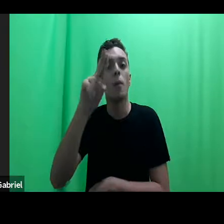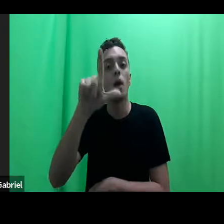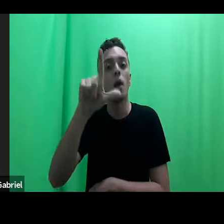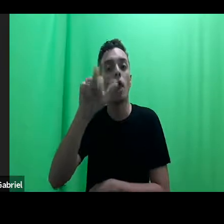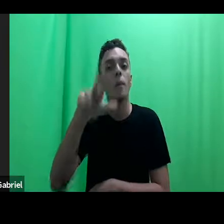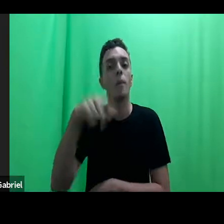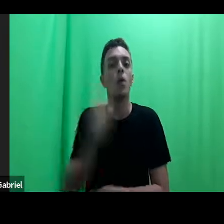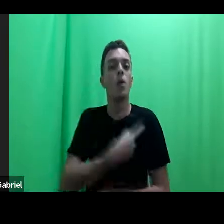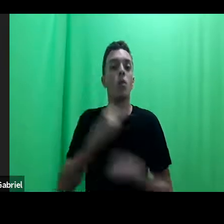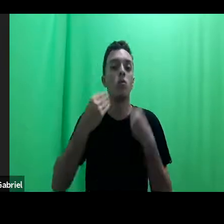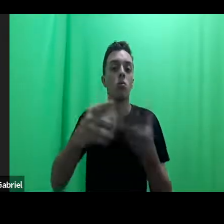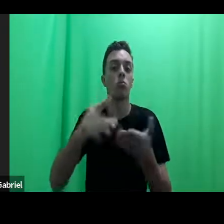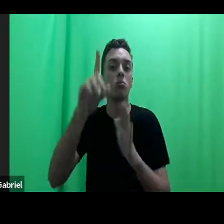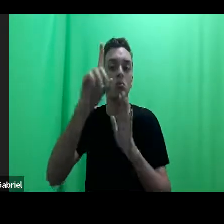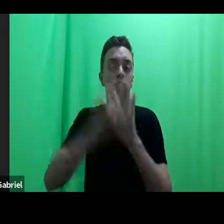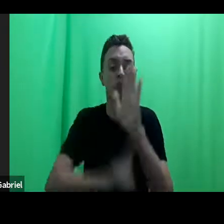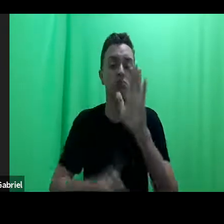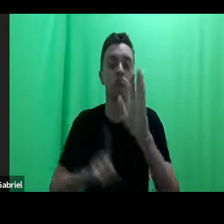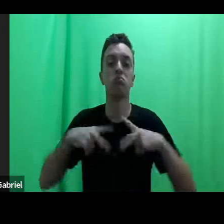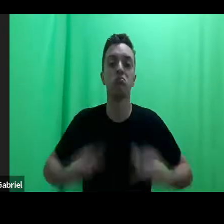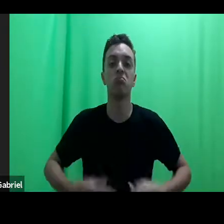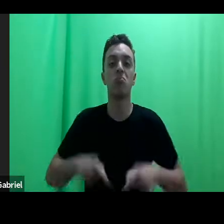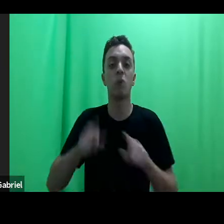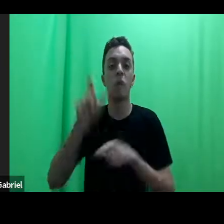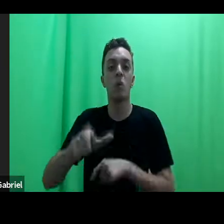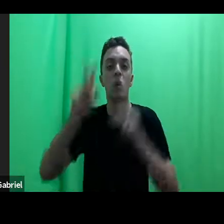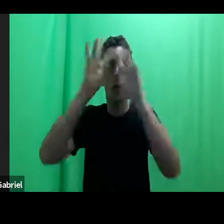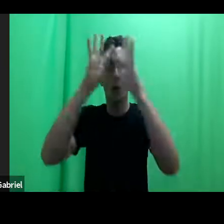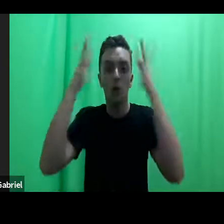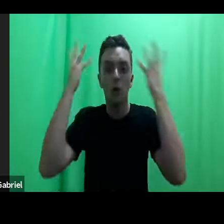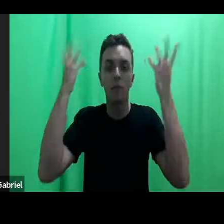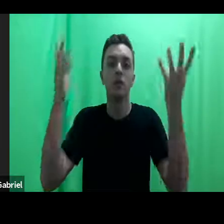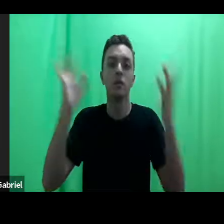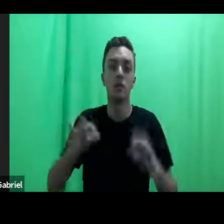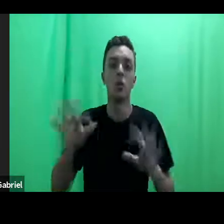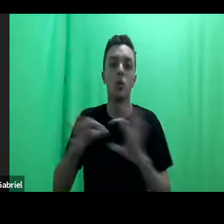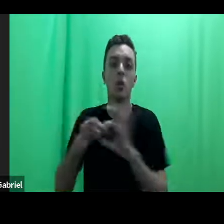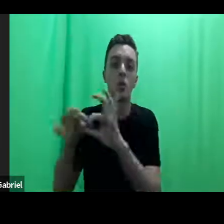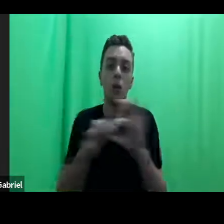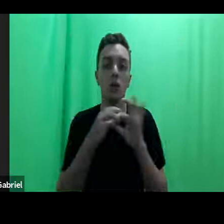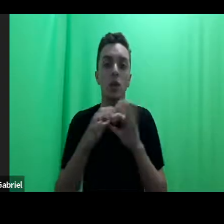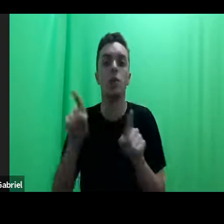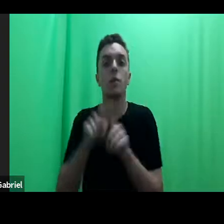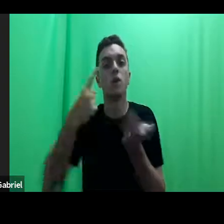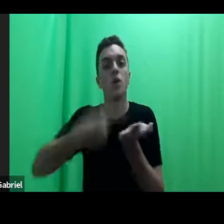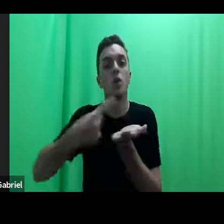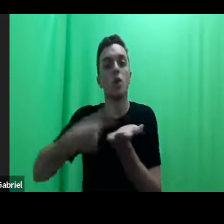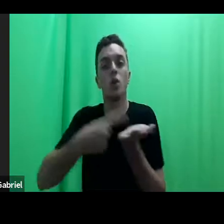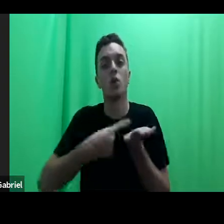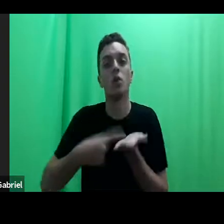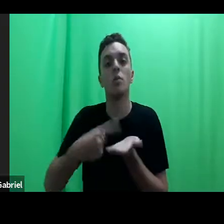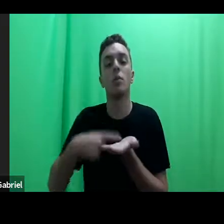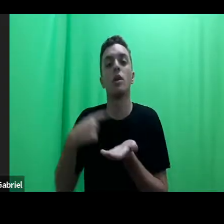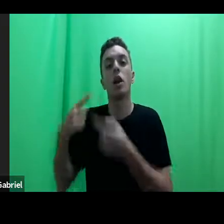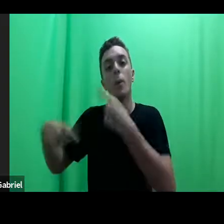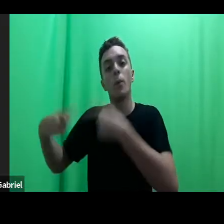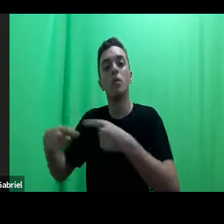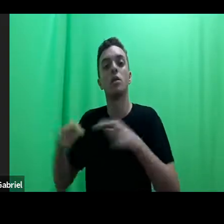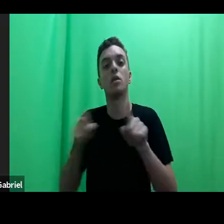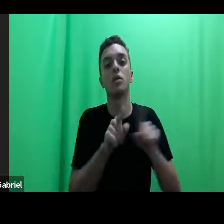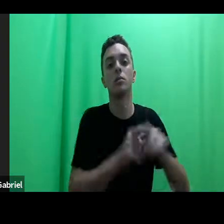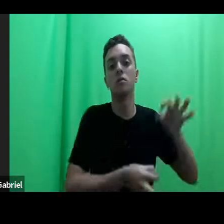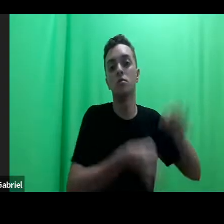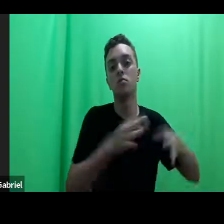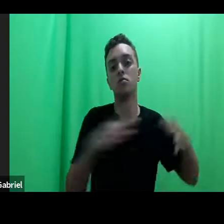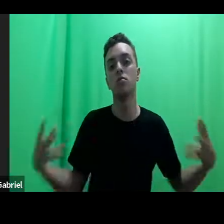direito e o litígio, embora seja importante também o litígio, combinar a mobilização jurídica com a política e também